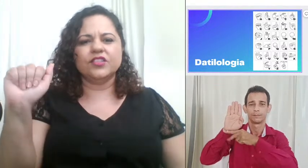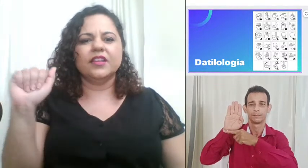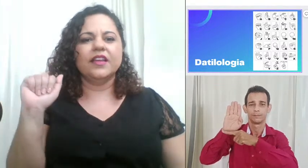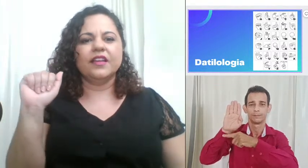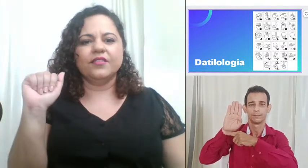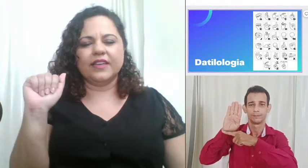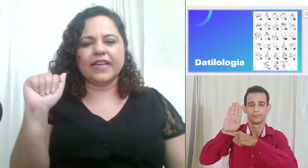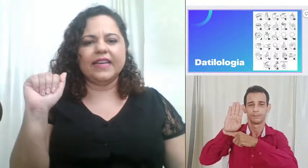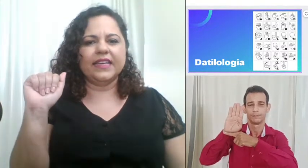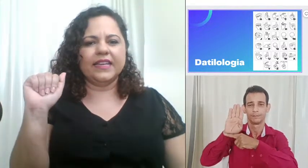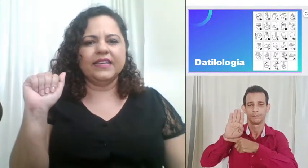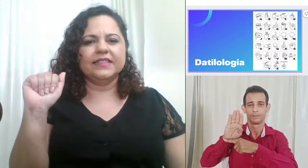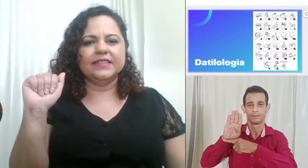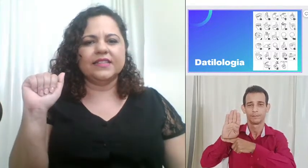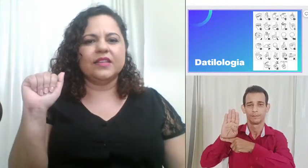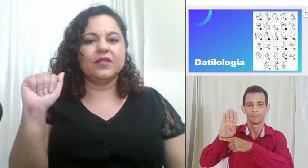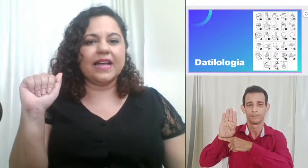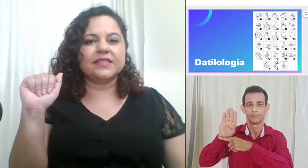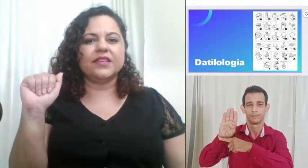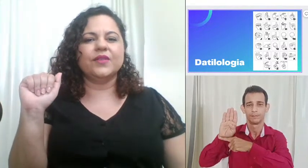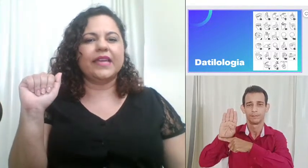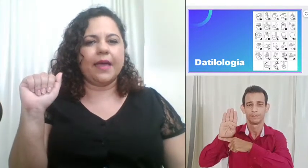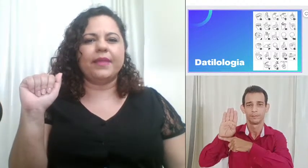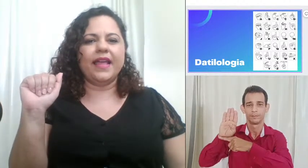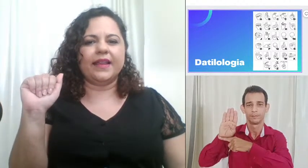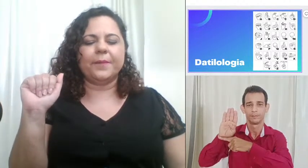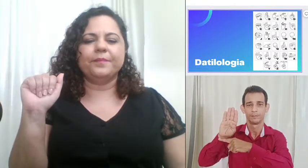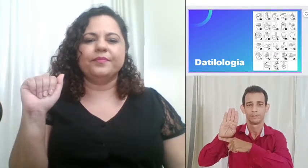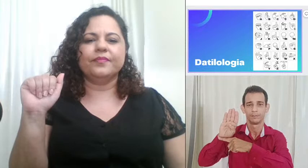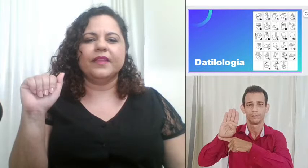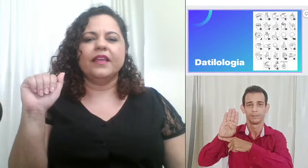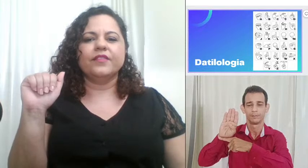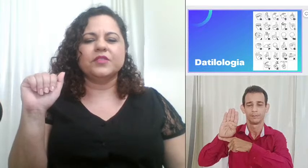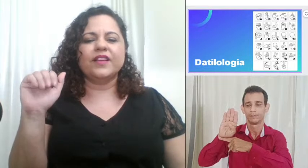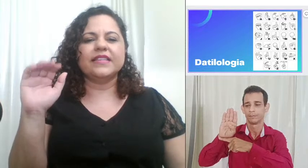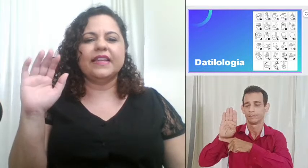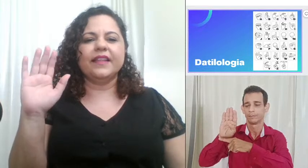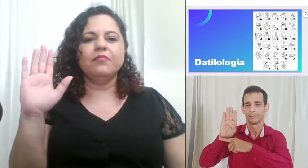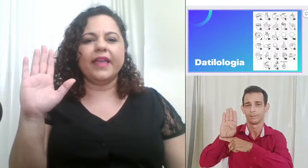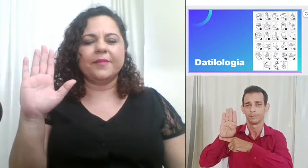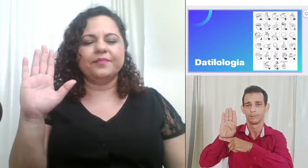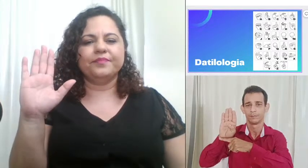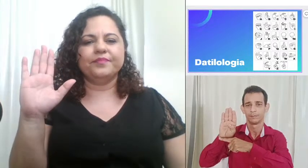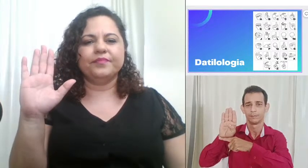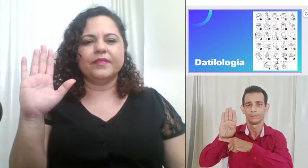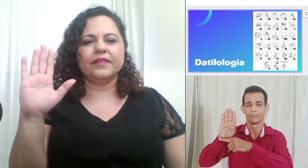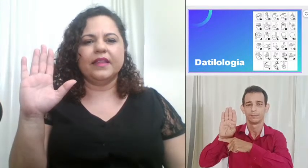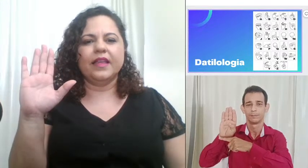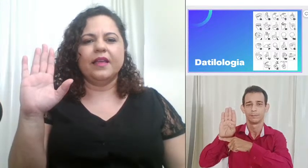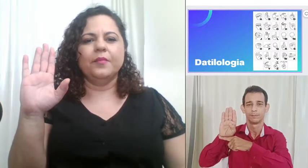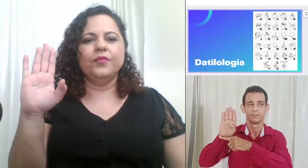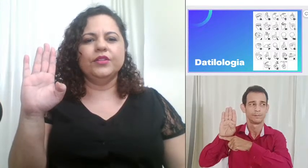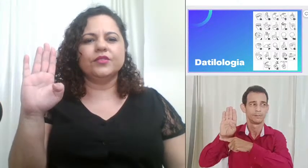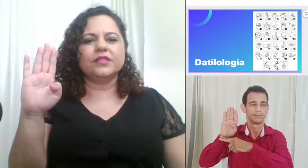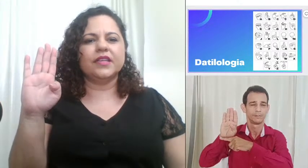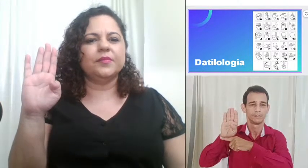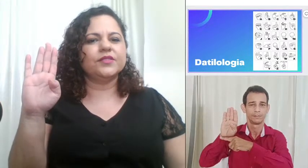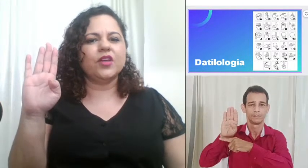ficar aqui nesse lugarzinho que é pra ela vamos fazer a letra B muito simples só